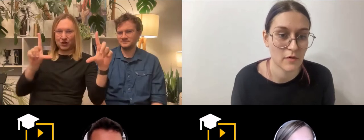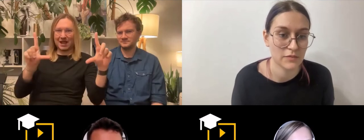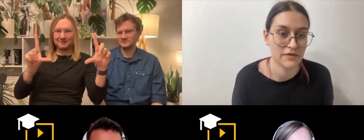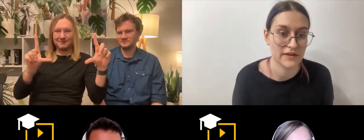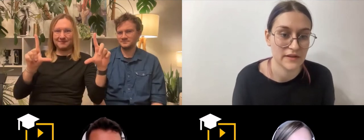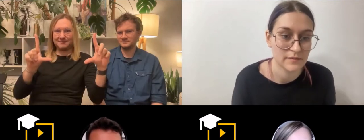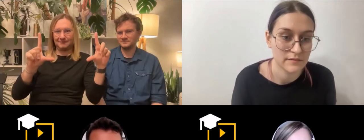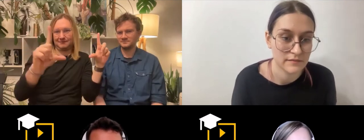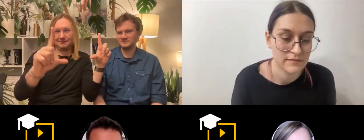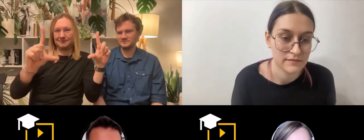odpowiedni.